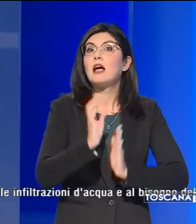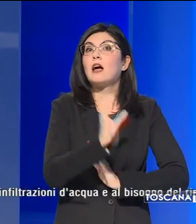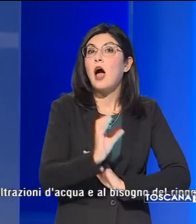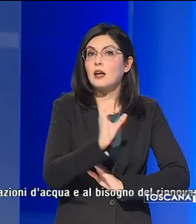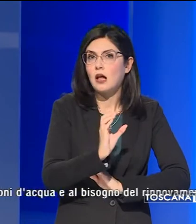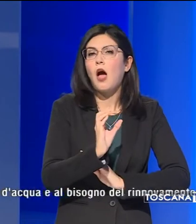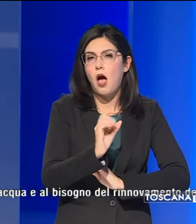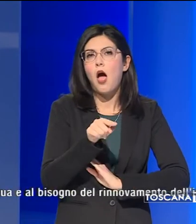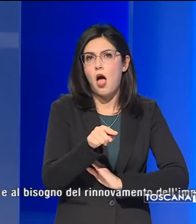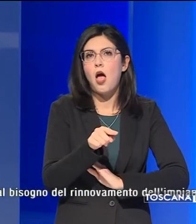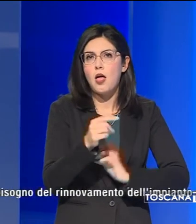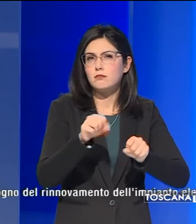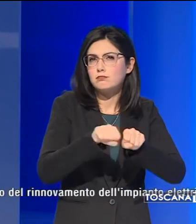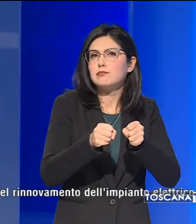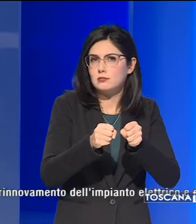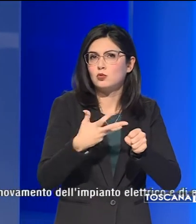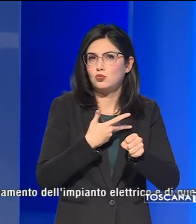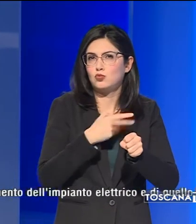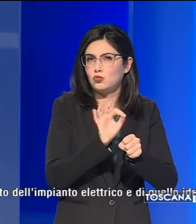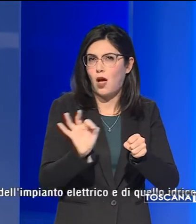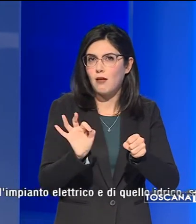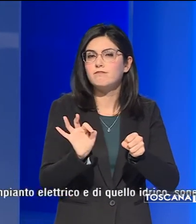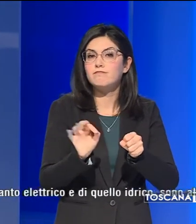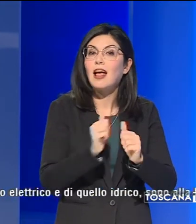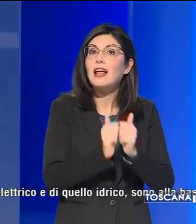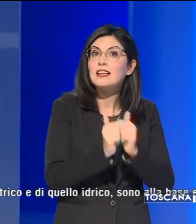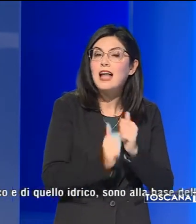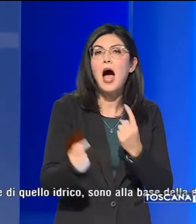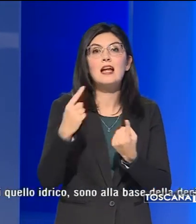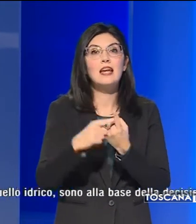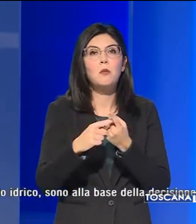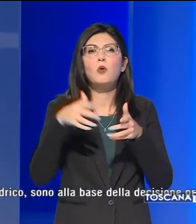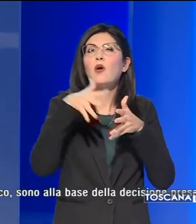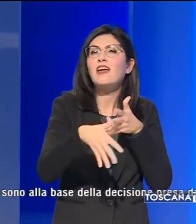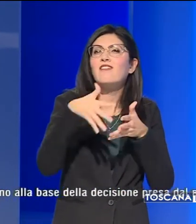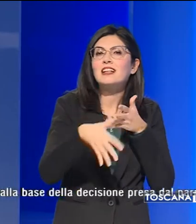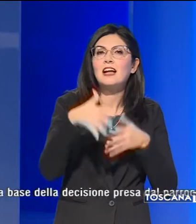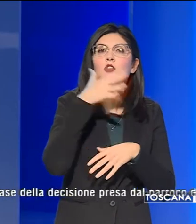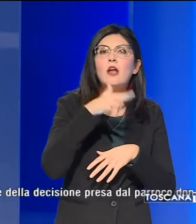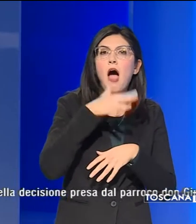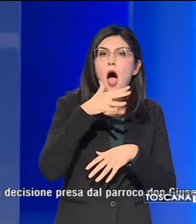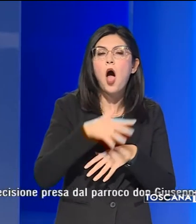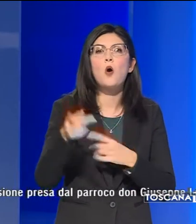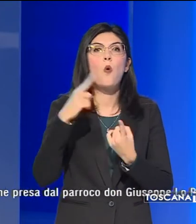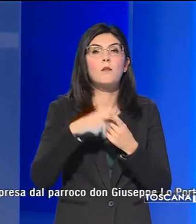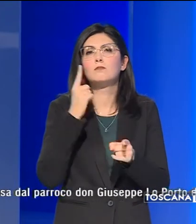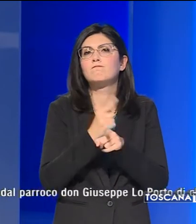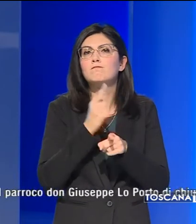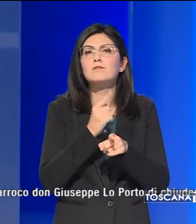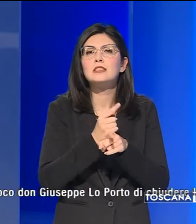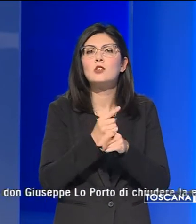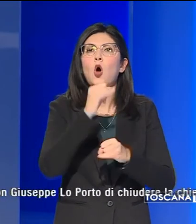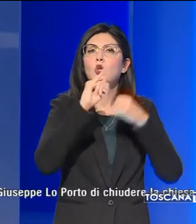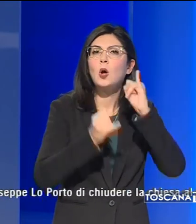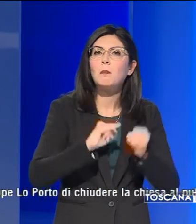ha riportato alcune lesioni. Questi danni sommati alle infiltrazioni di acqua e al bisogno del rinnovamento dell'impianto